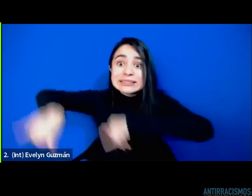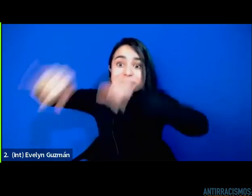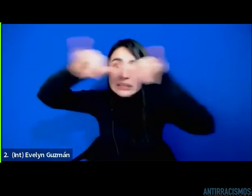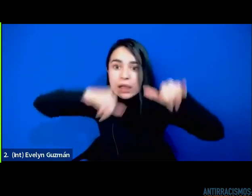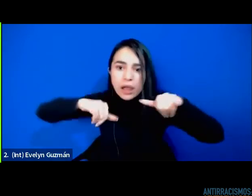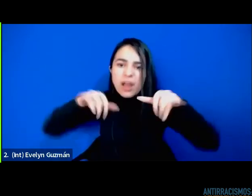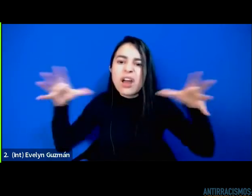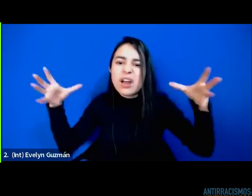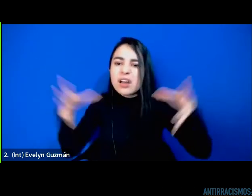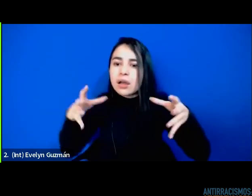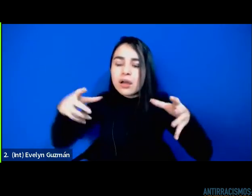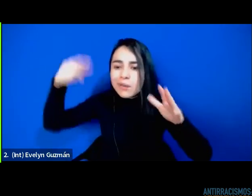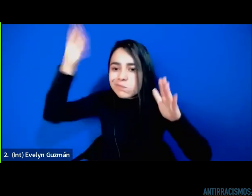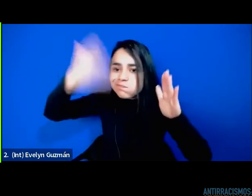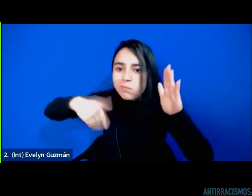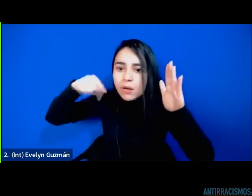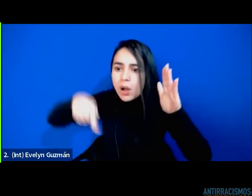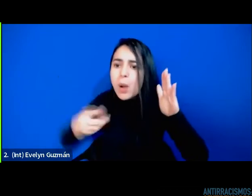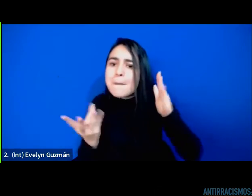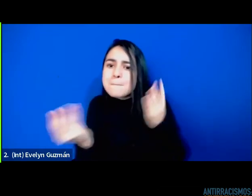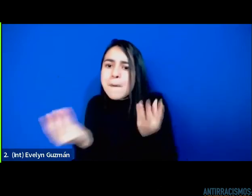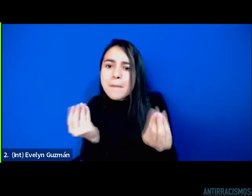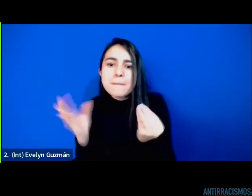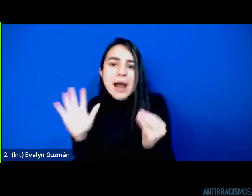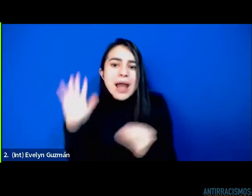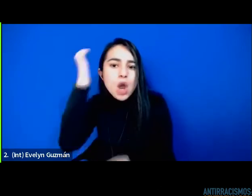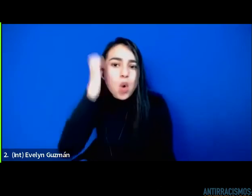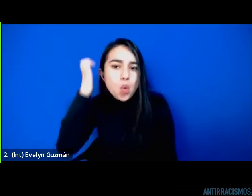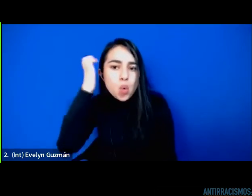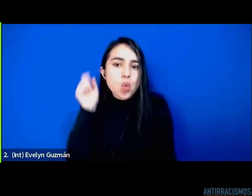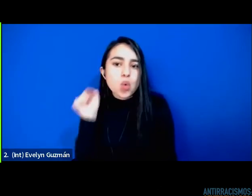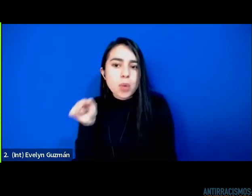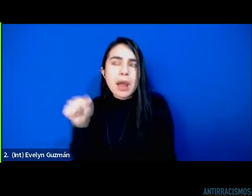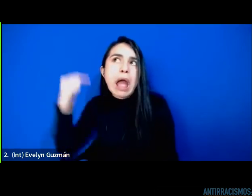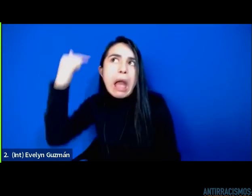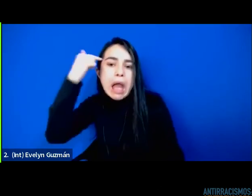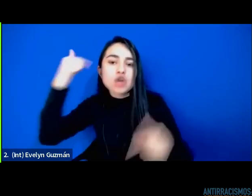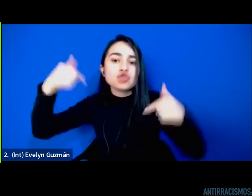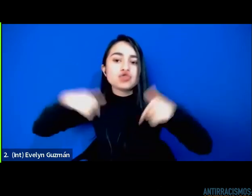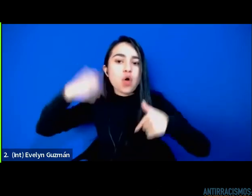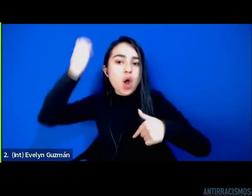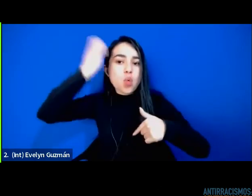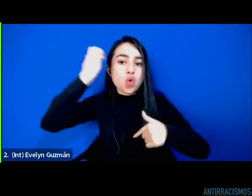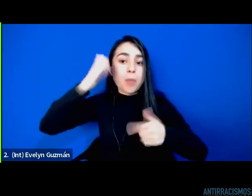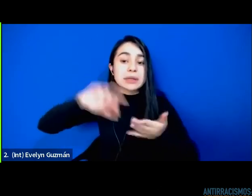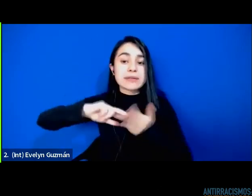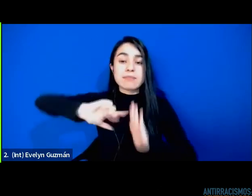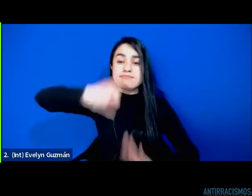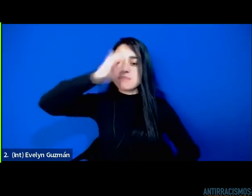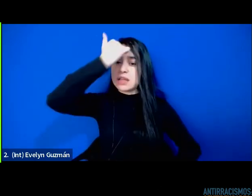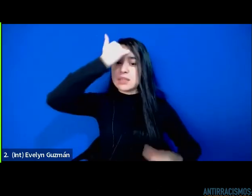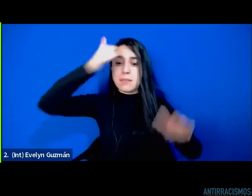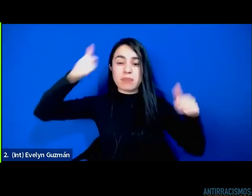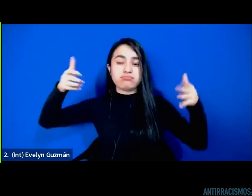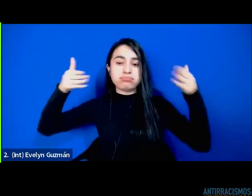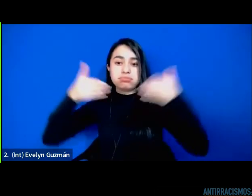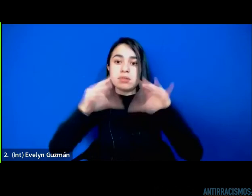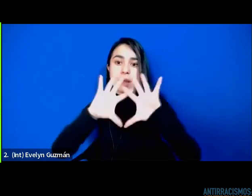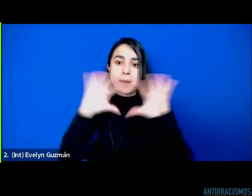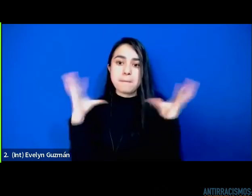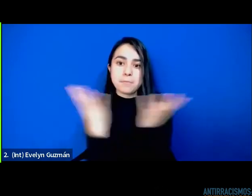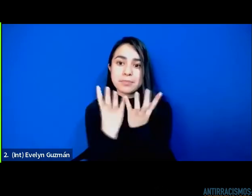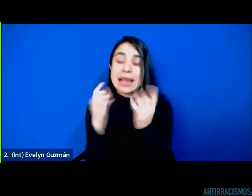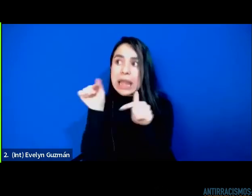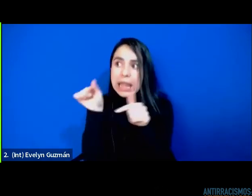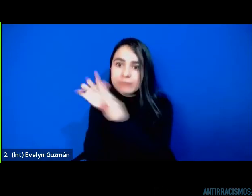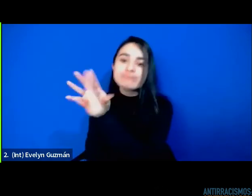un provincialismo europeo que se imagina el centro del mundo. Yo creo que podríamos replicar eso y